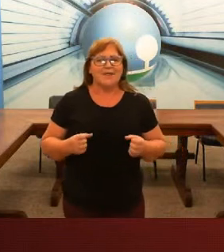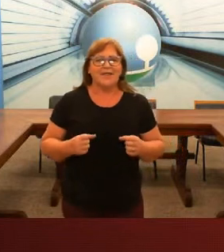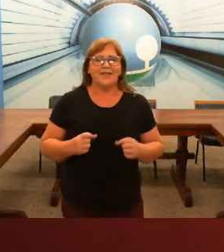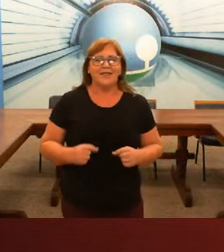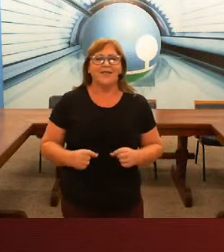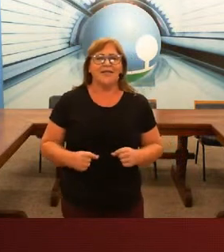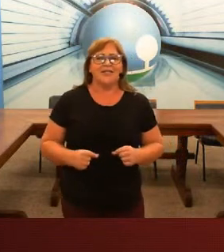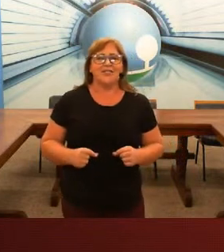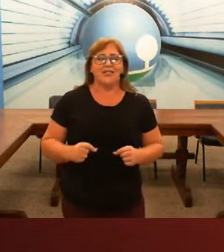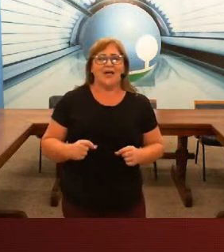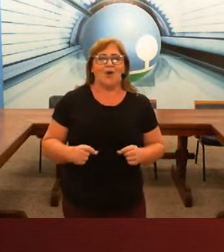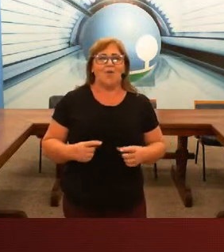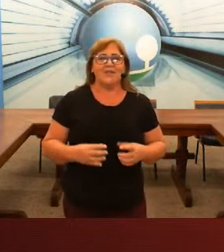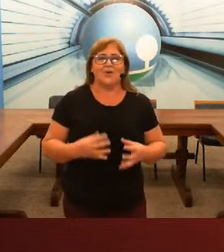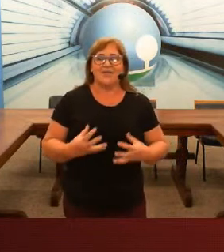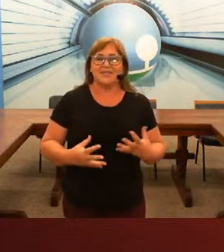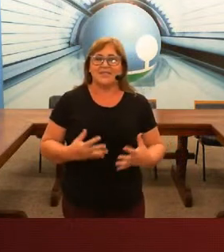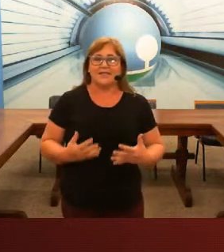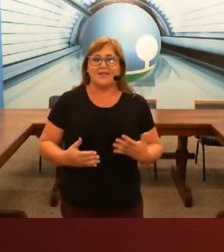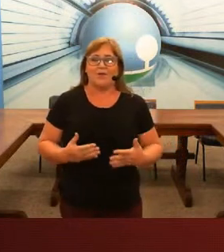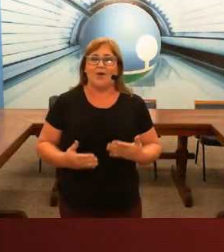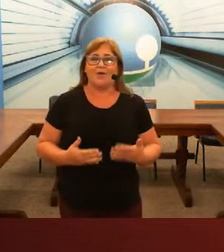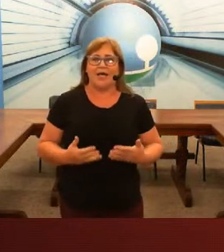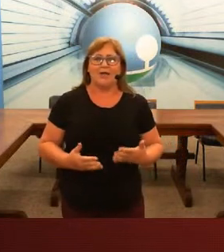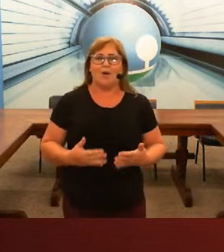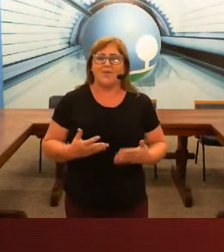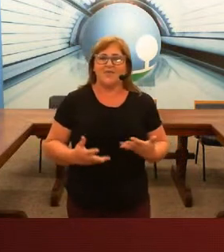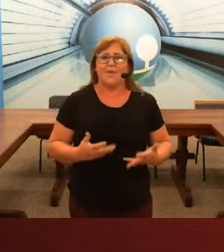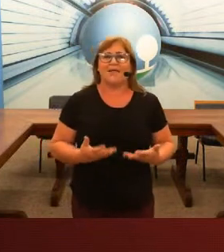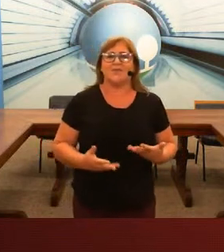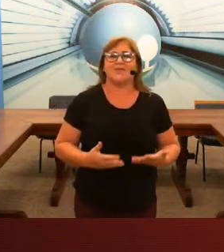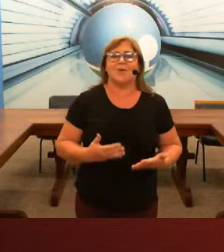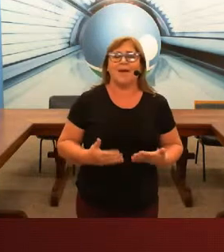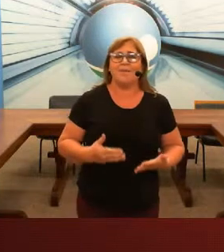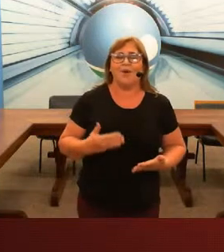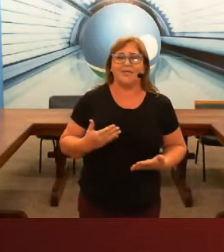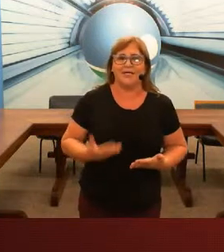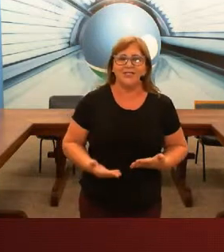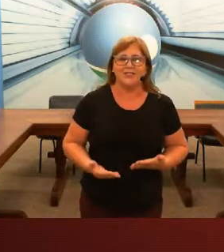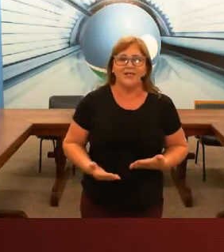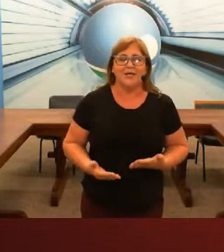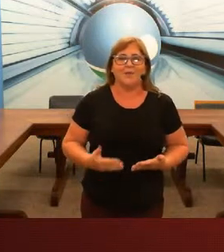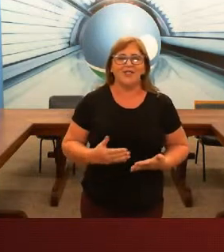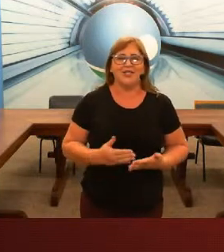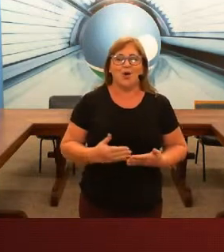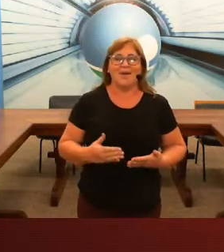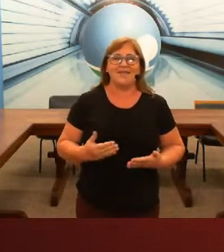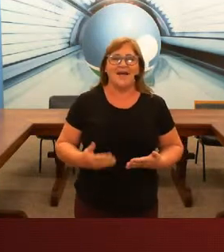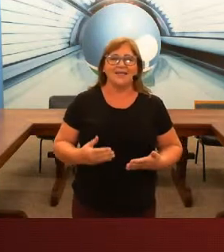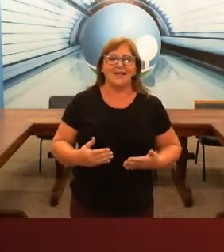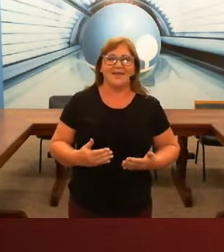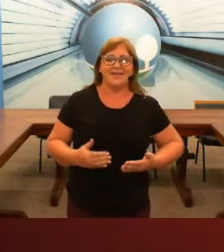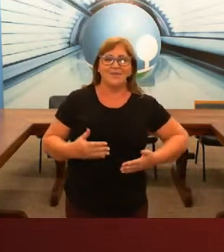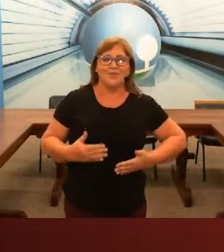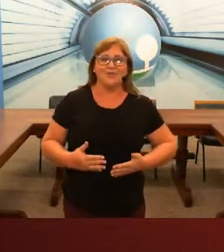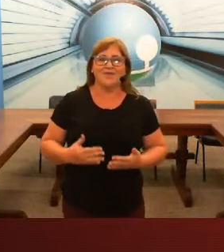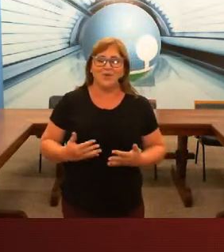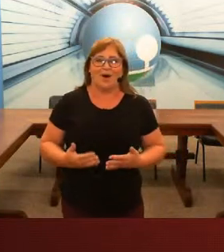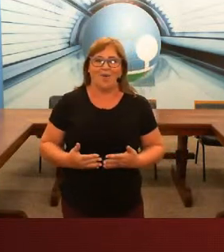pequenininha de algumas coisas que eu creio, algumas informações que são bem importantes, para a gente começar a entender esse mundo visual.